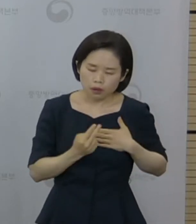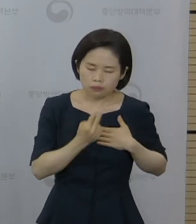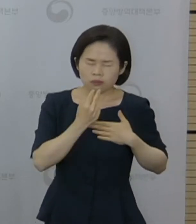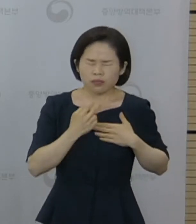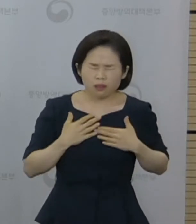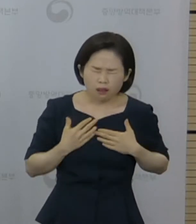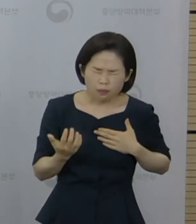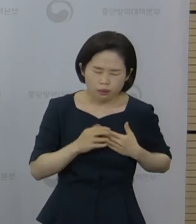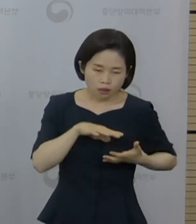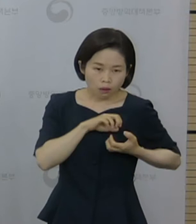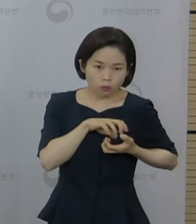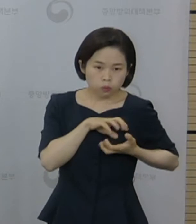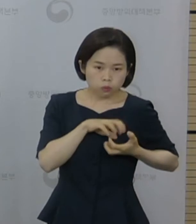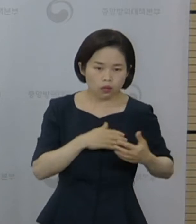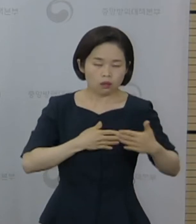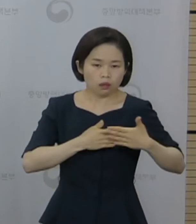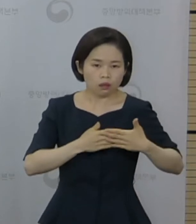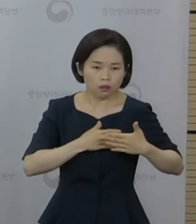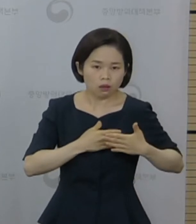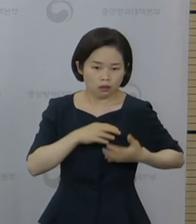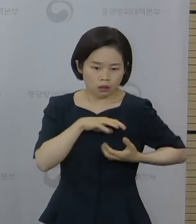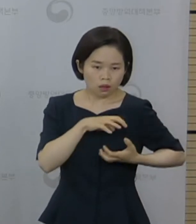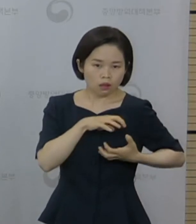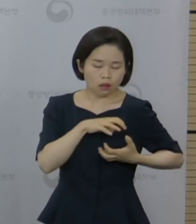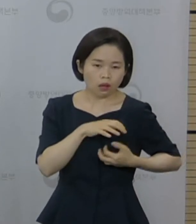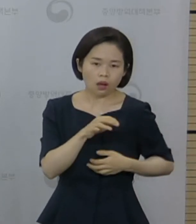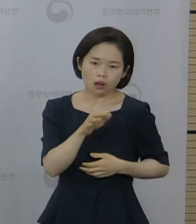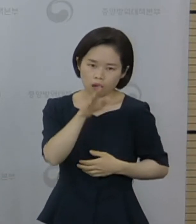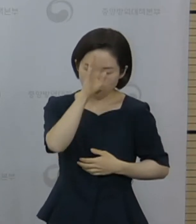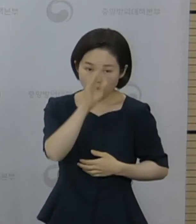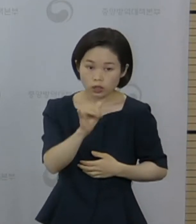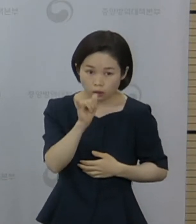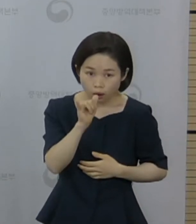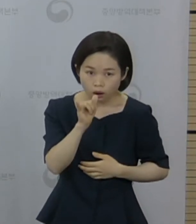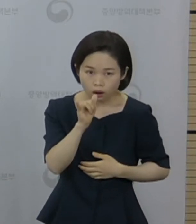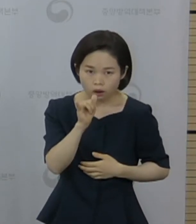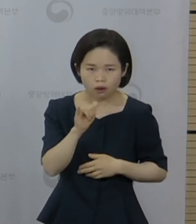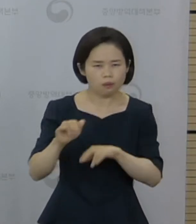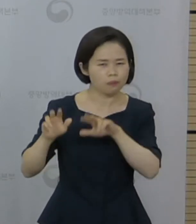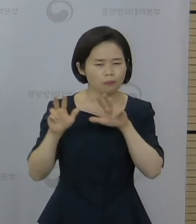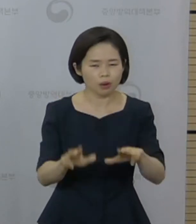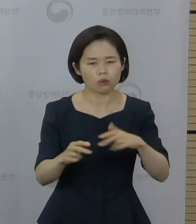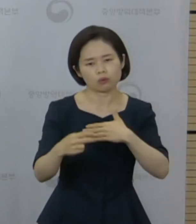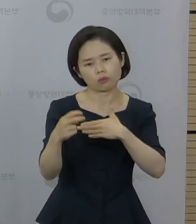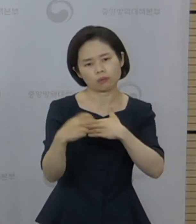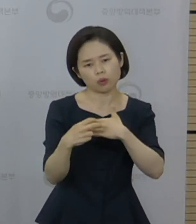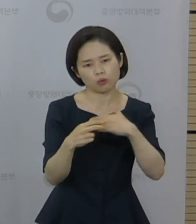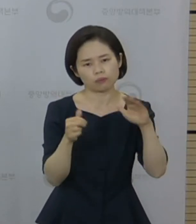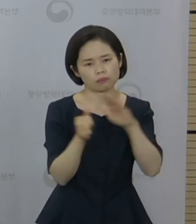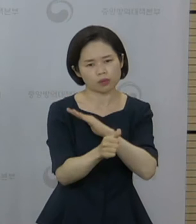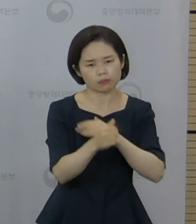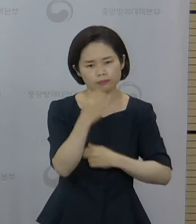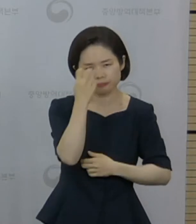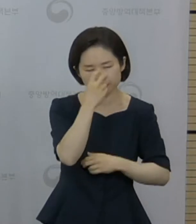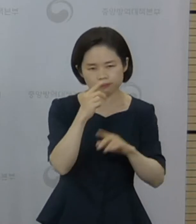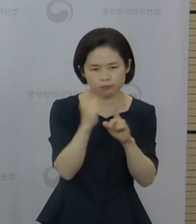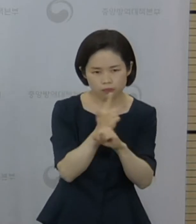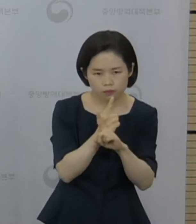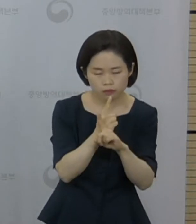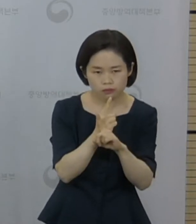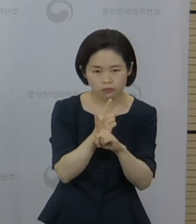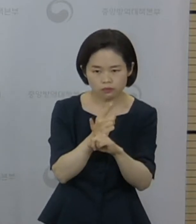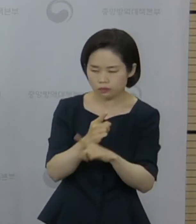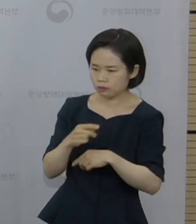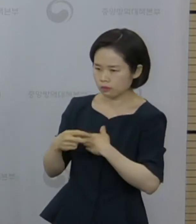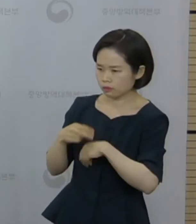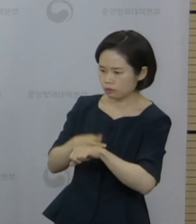심장이 빠르게 뛰거나 두근거림 등의 증상이 발생하는 경우는 신속히 의료기관의 진료를 받고 해당 환자를